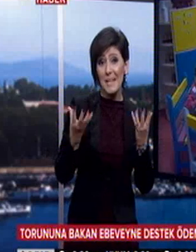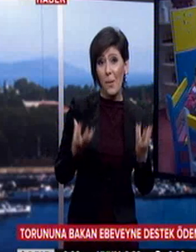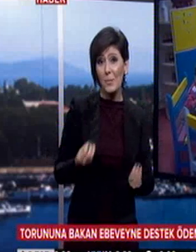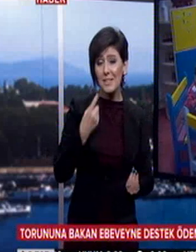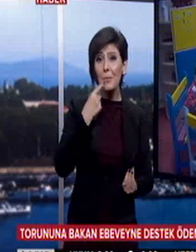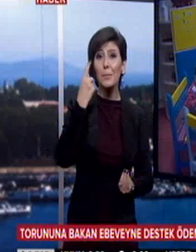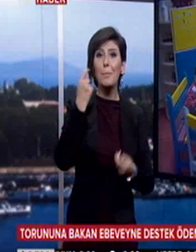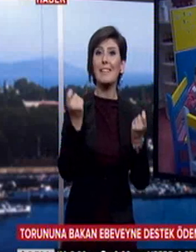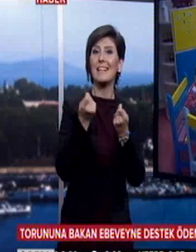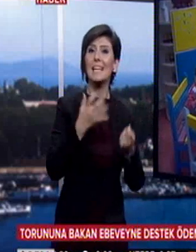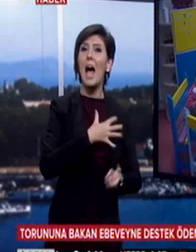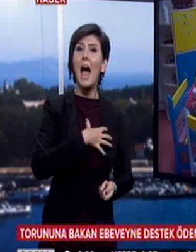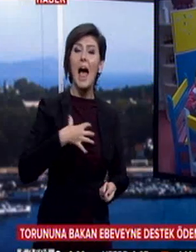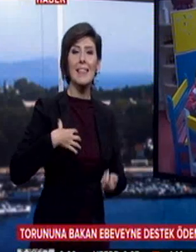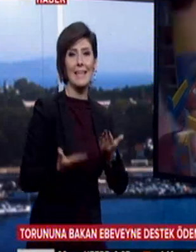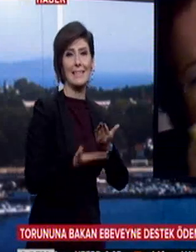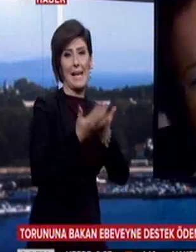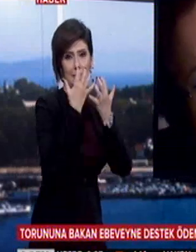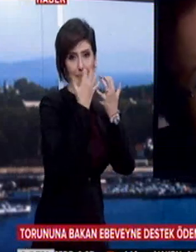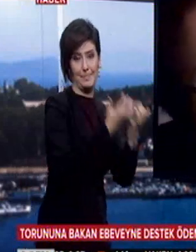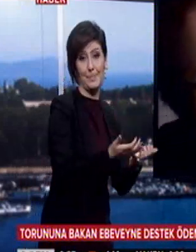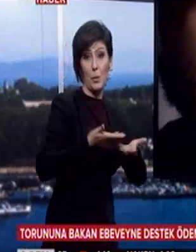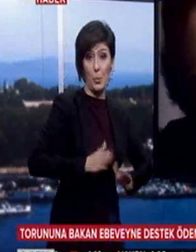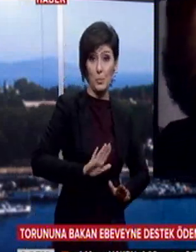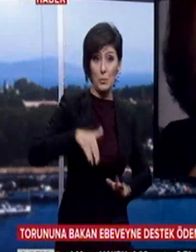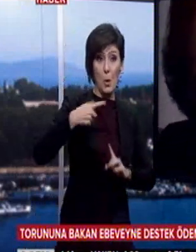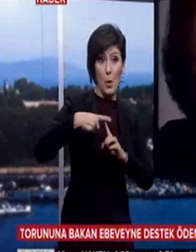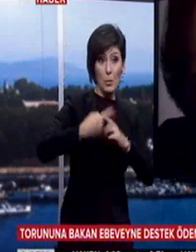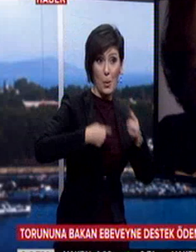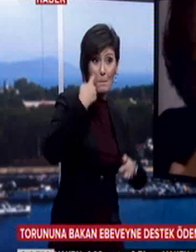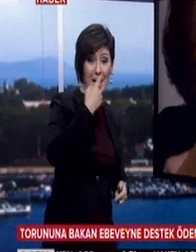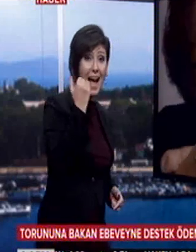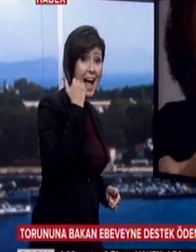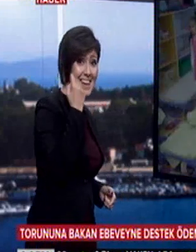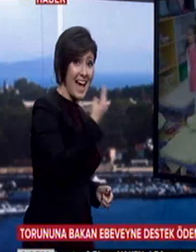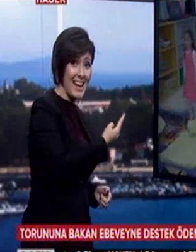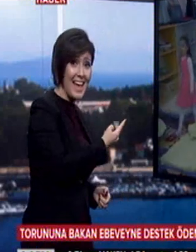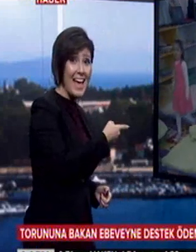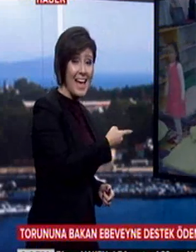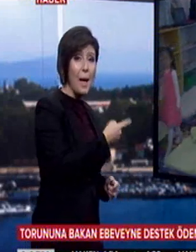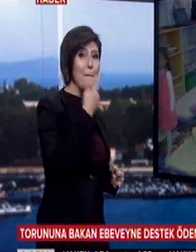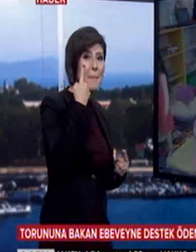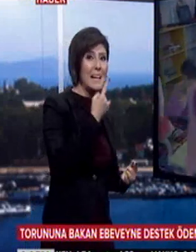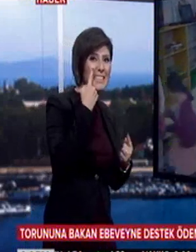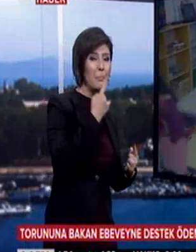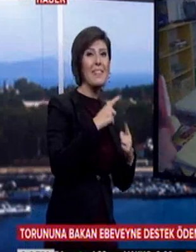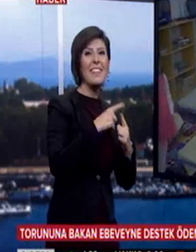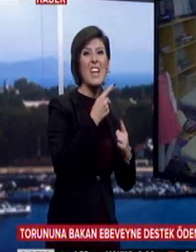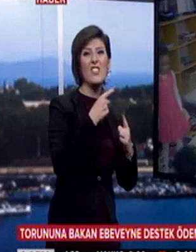Hükümet çalışan annenin imtihadına yetişti. Doğum sonrası torununa bakacak anneanne veya babaanneye çocuk bakım teşviki verecek. Müjde'yi Çalışma ve